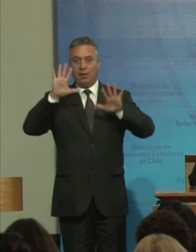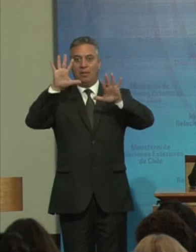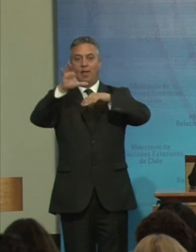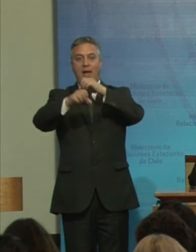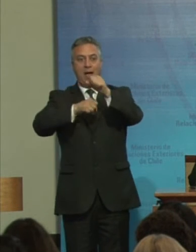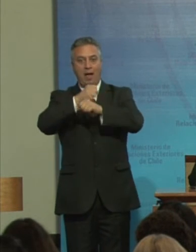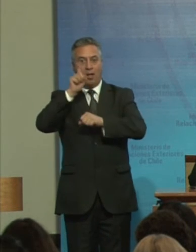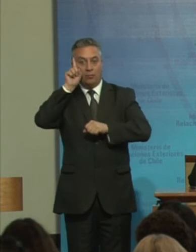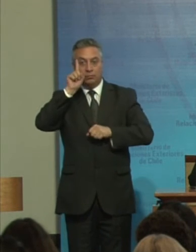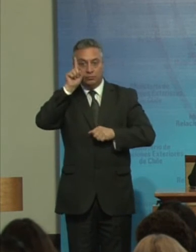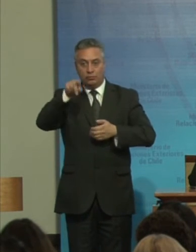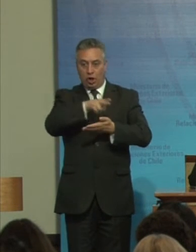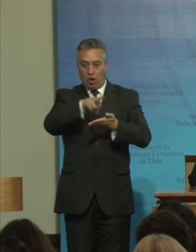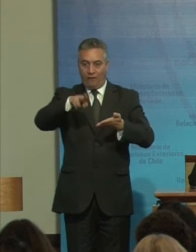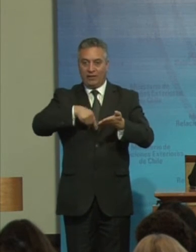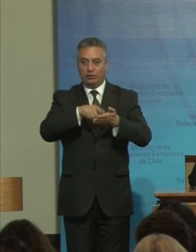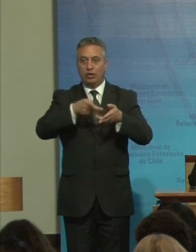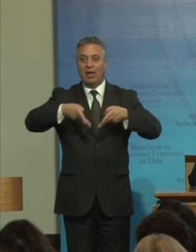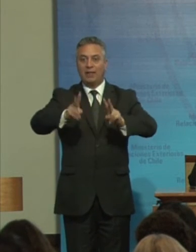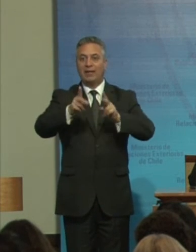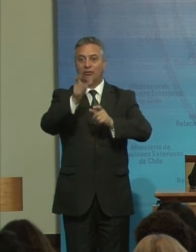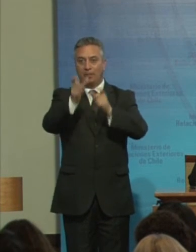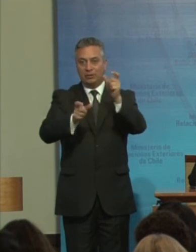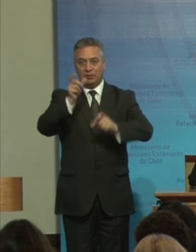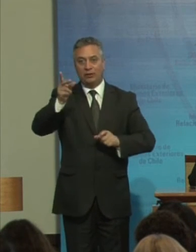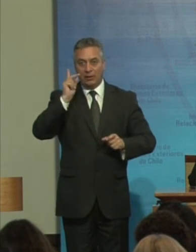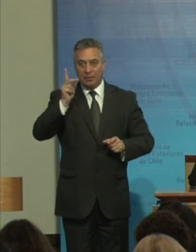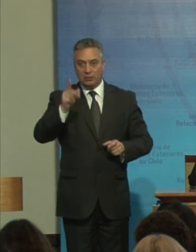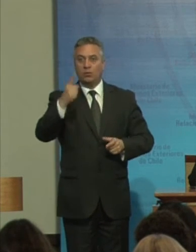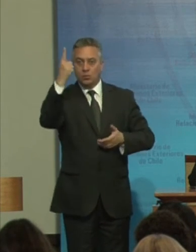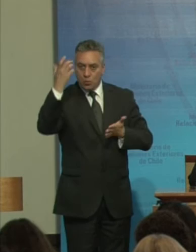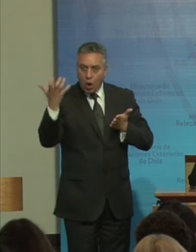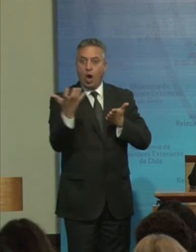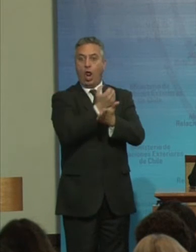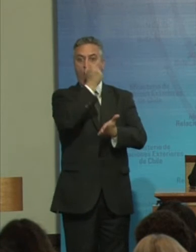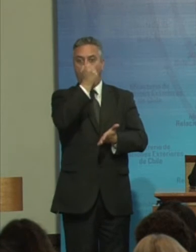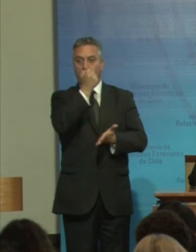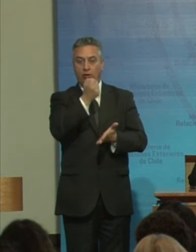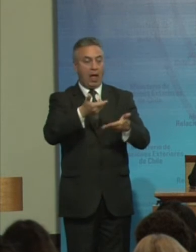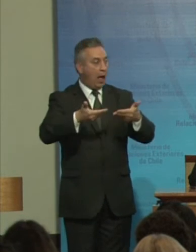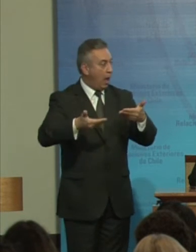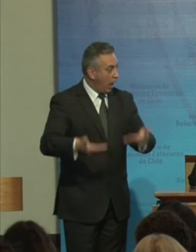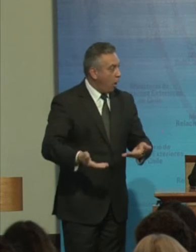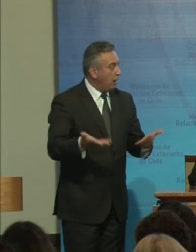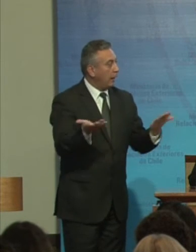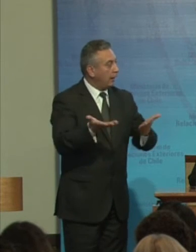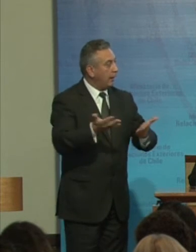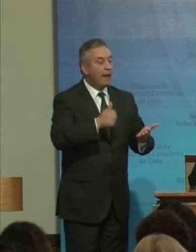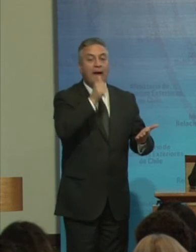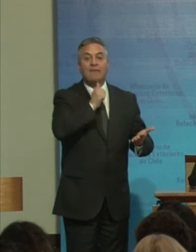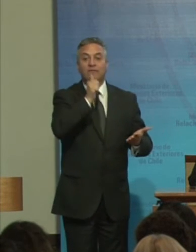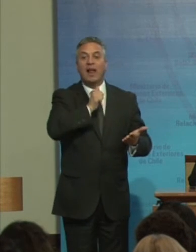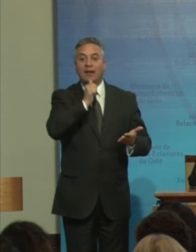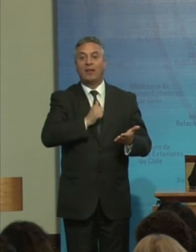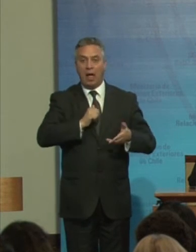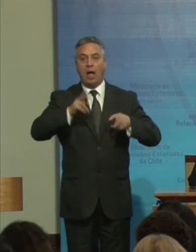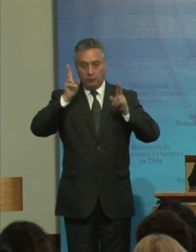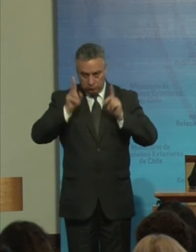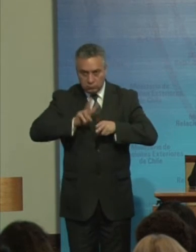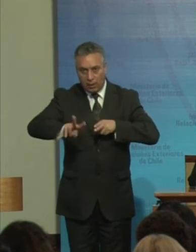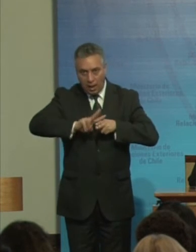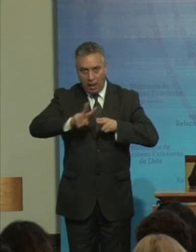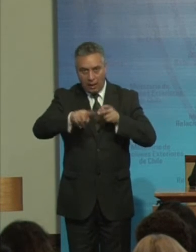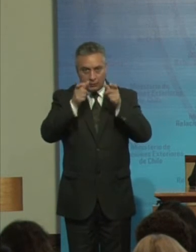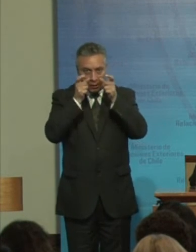conmemoración De la convención De los derechos De las personas Con discapacidad Un logro Ahora Que nos falta Hacer el seguimiento